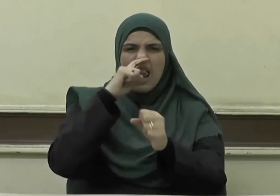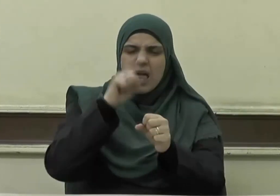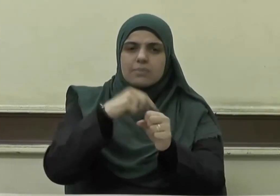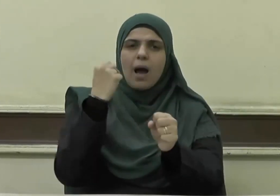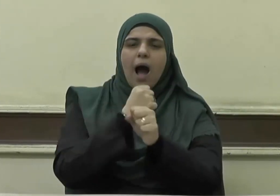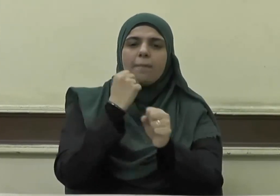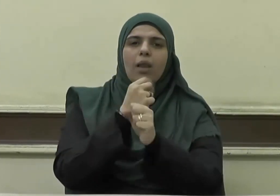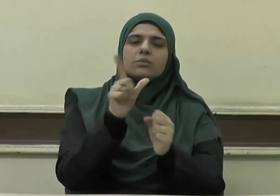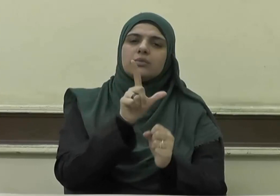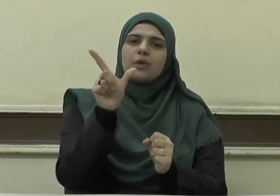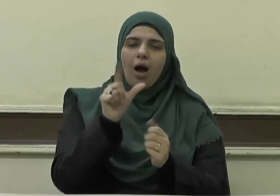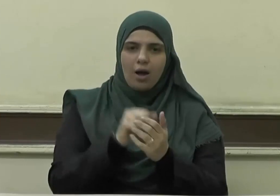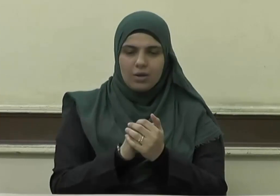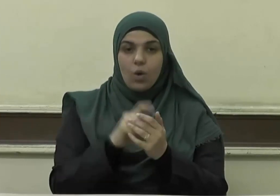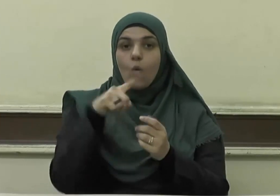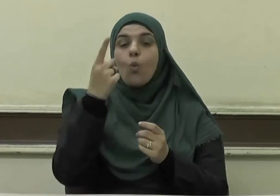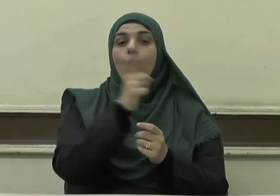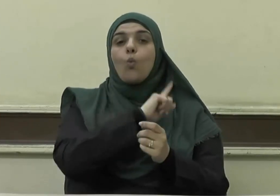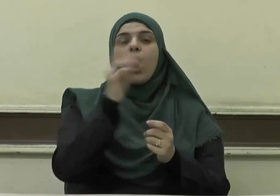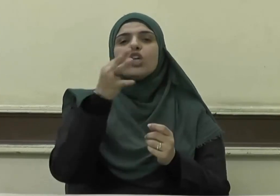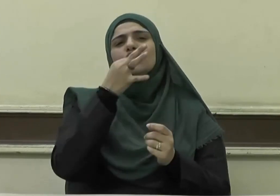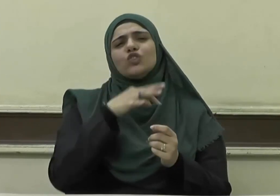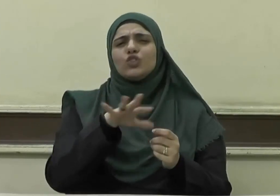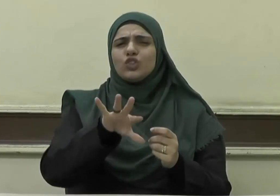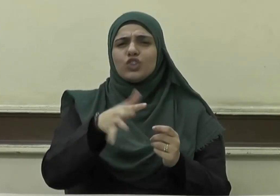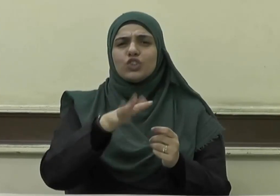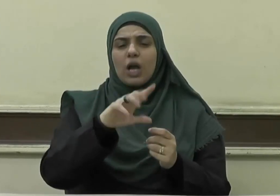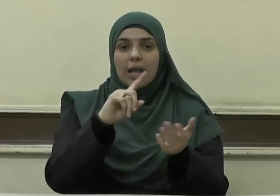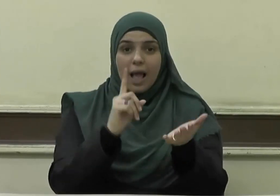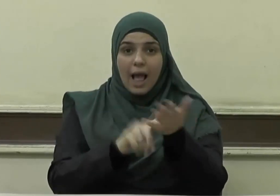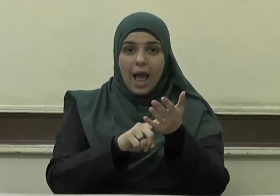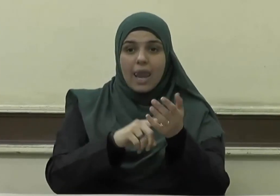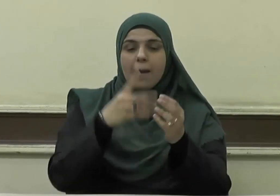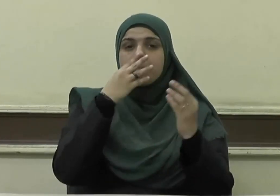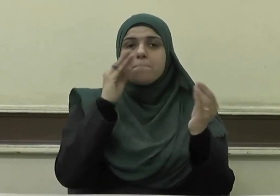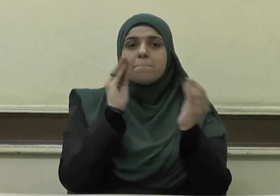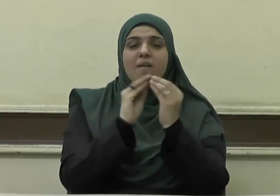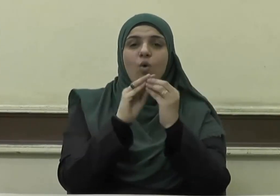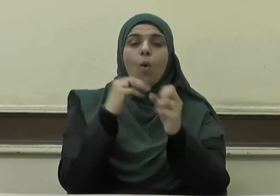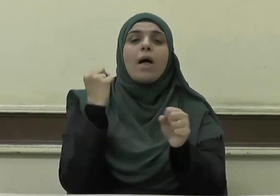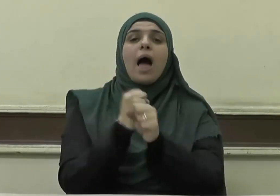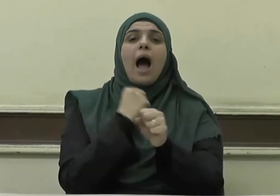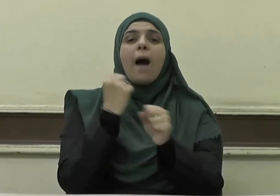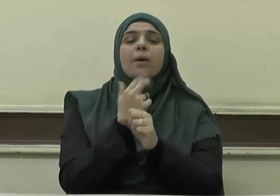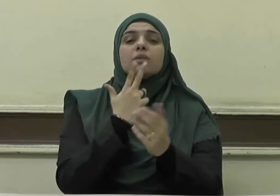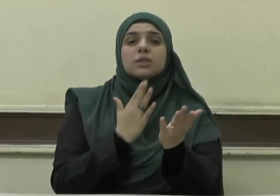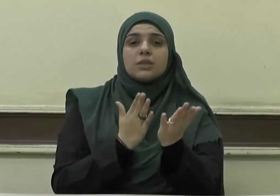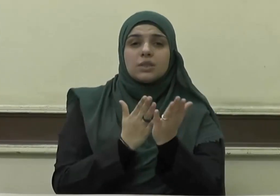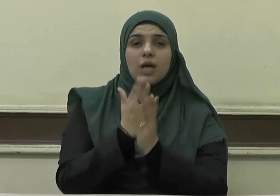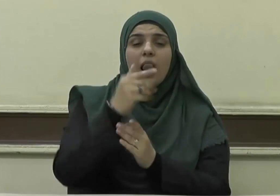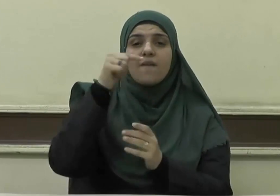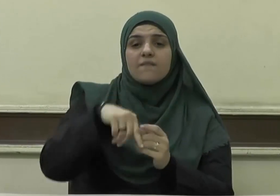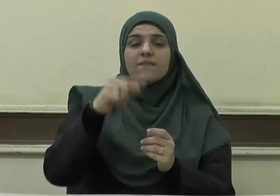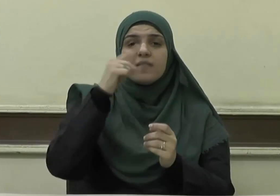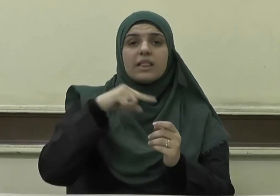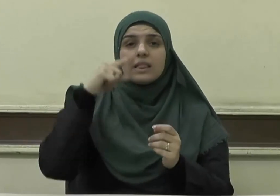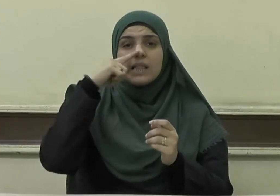ولا شك في أن مفهوم العمل الصالح في الإسلام واسع